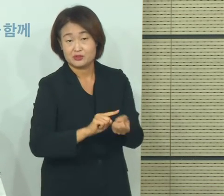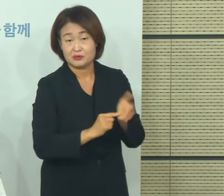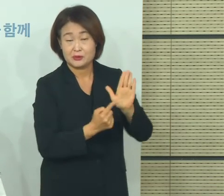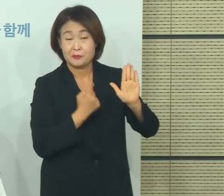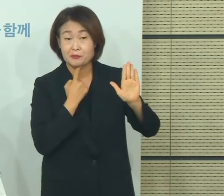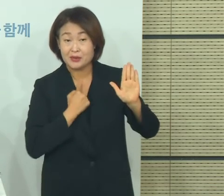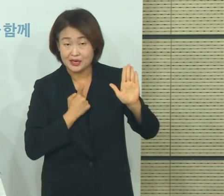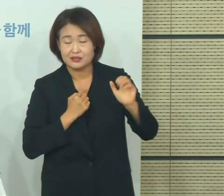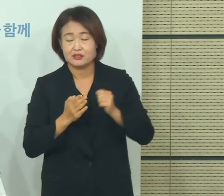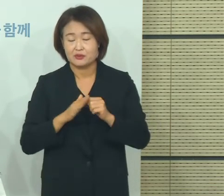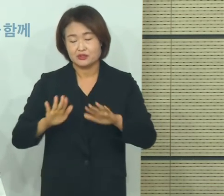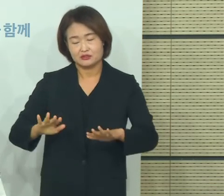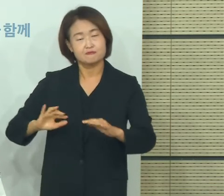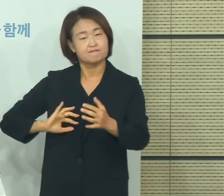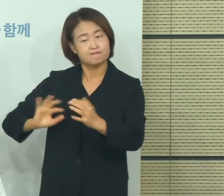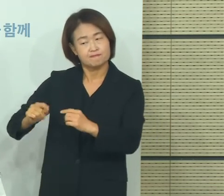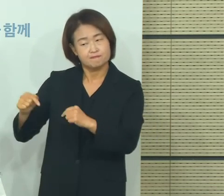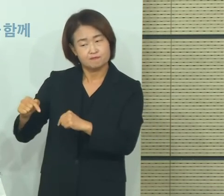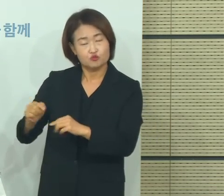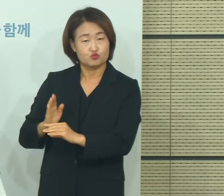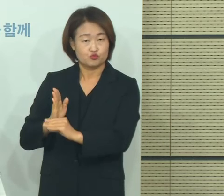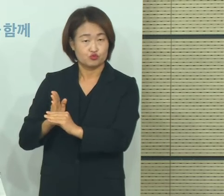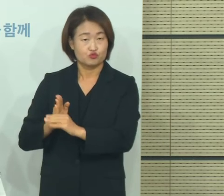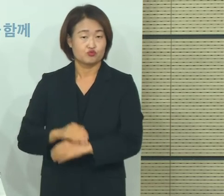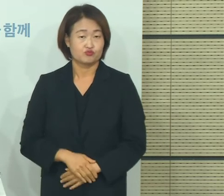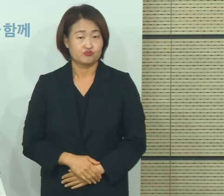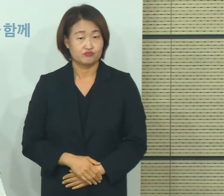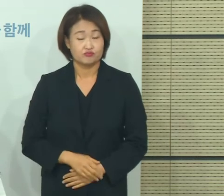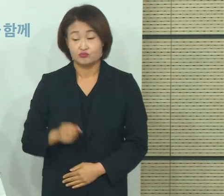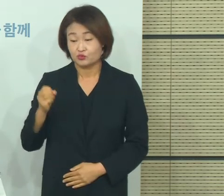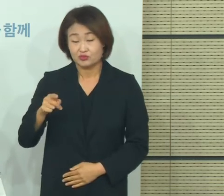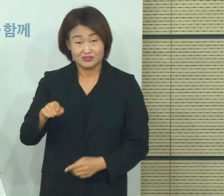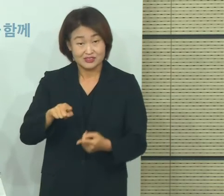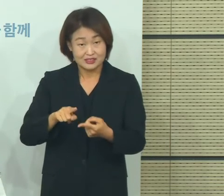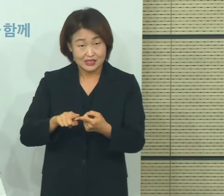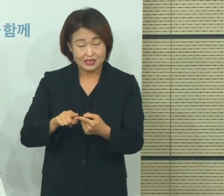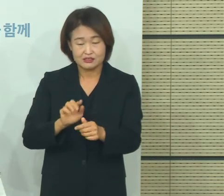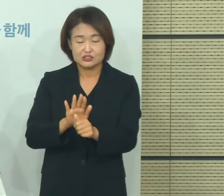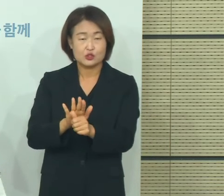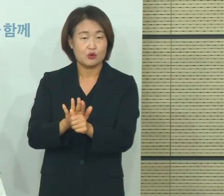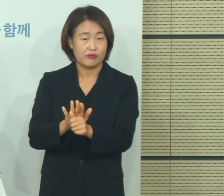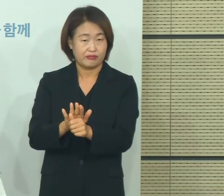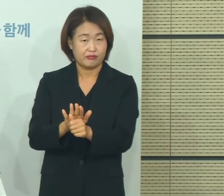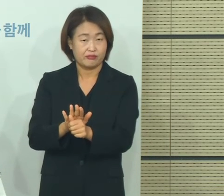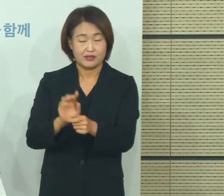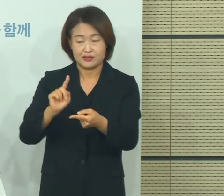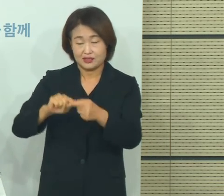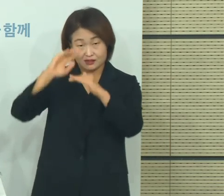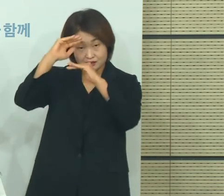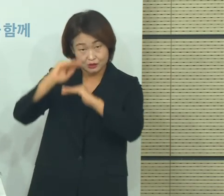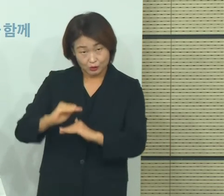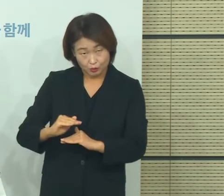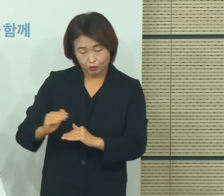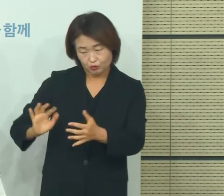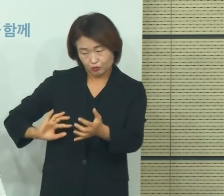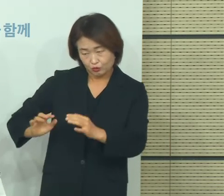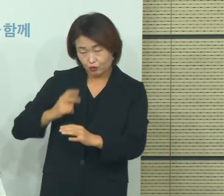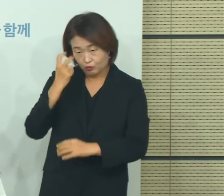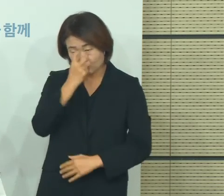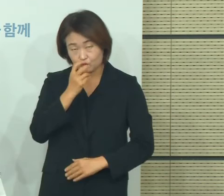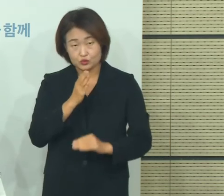전문에서 논의하고 있는데 여기에 대한 지원 방안도 검토는 하고 있고 다만 어떤 부분을 좀